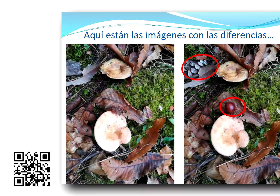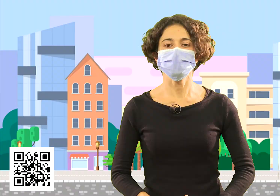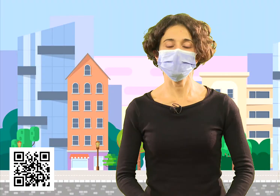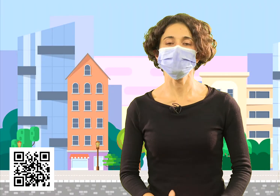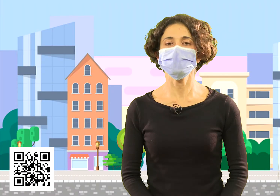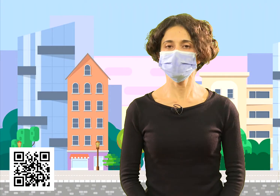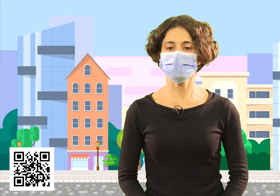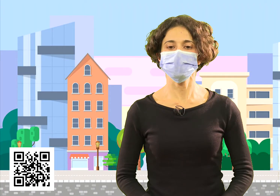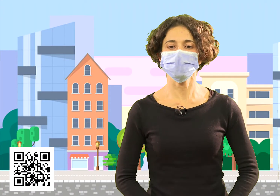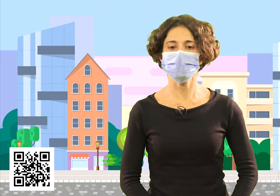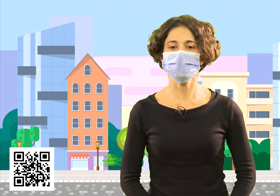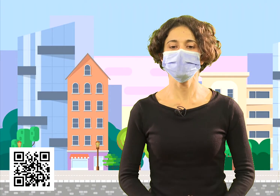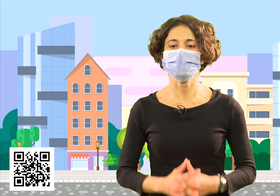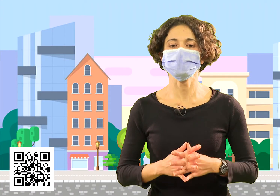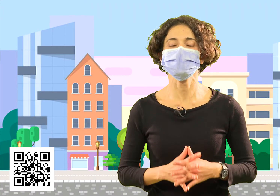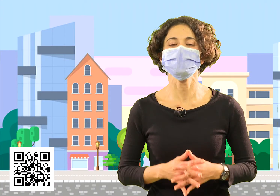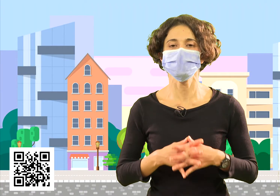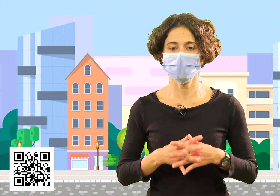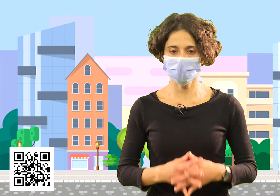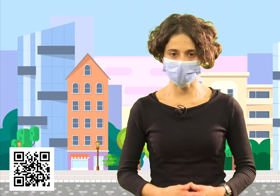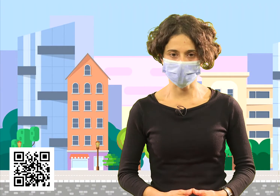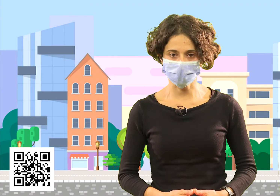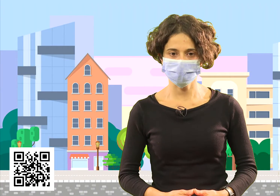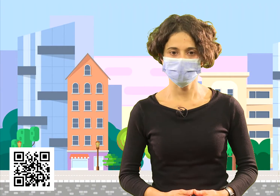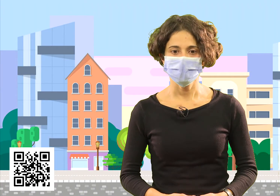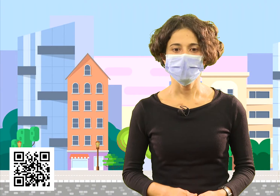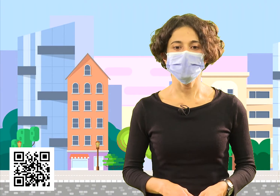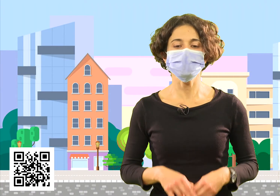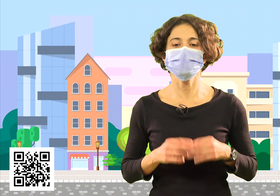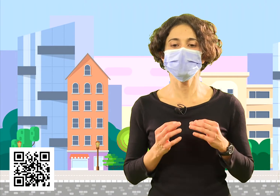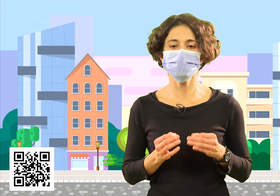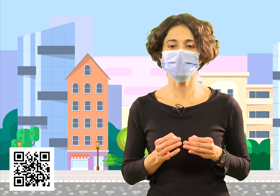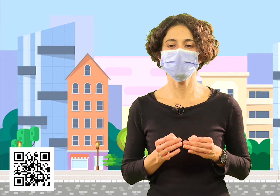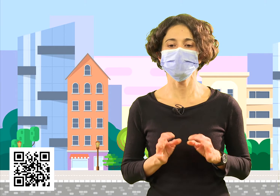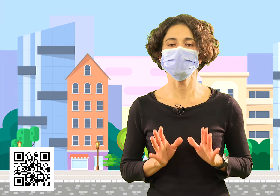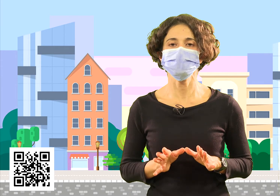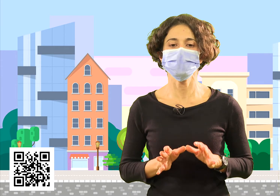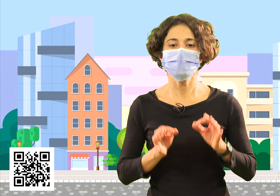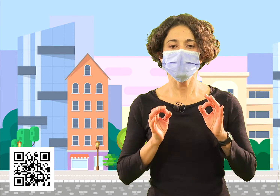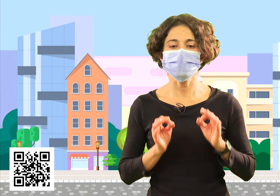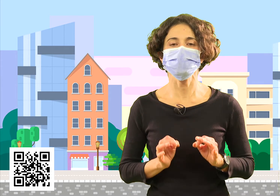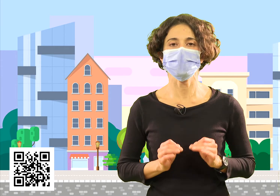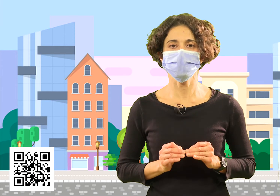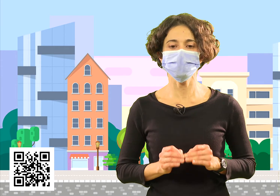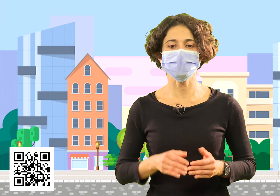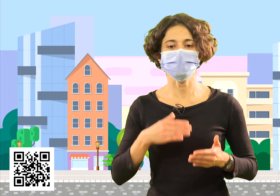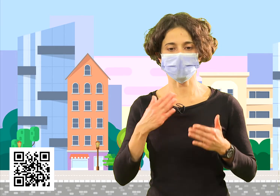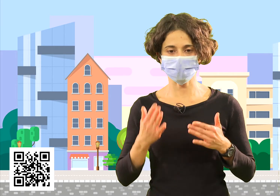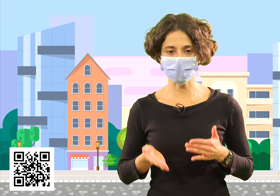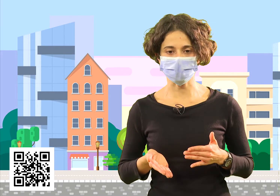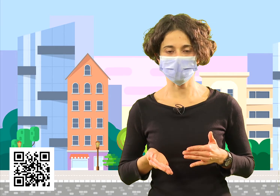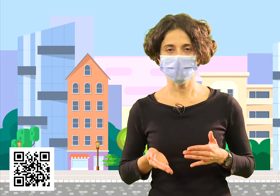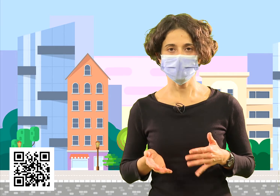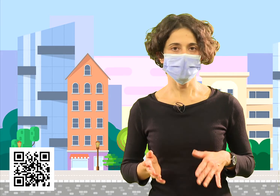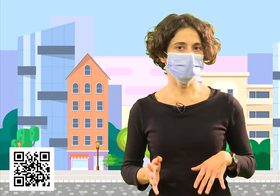Con el siguiente ejercicio vamos a trabajar las series lógicas. Una serie lógica consiste en un patrón que se